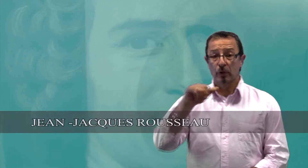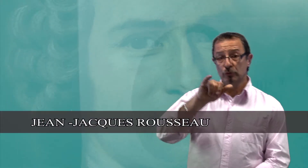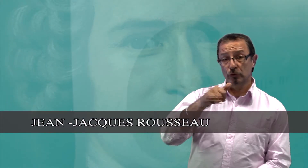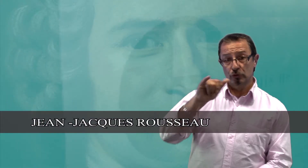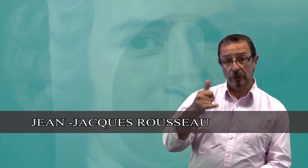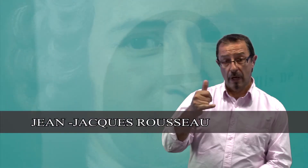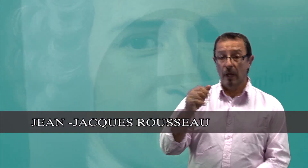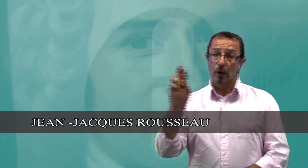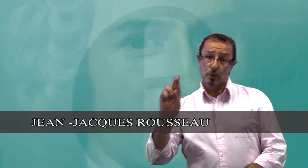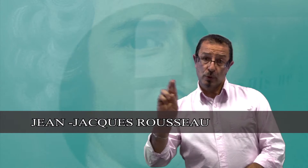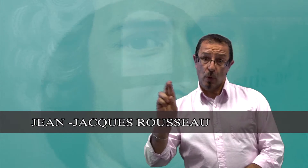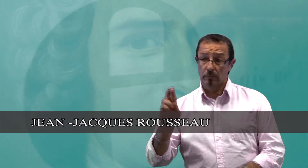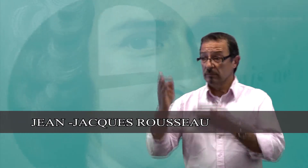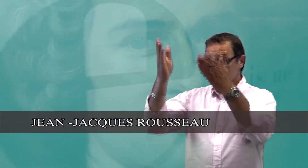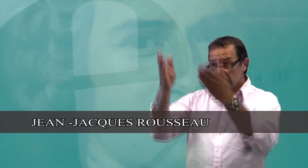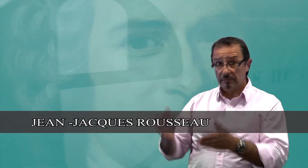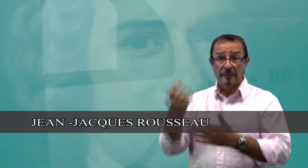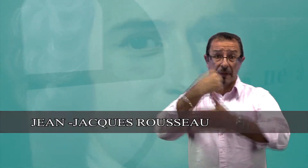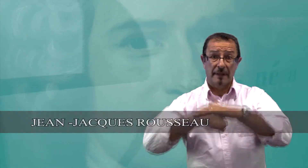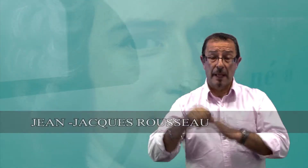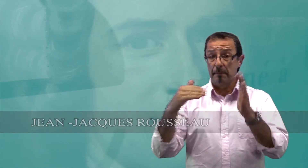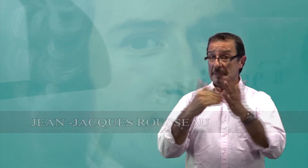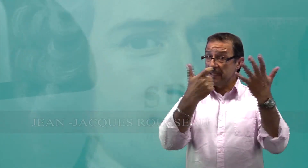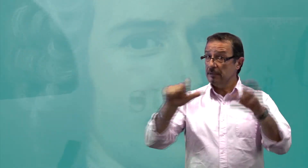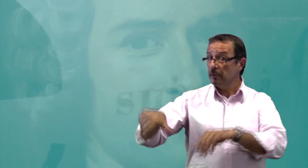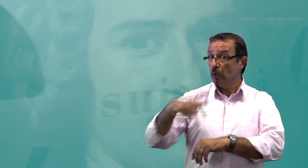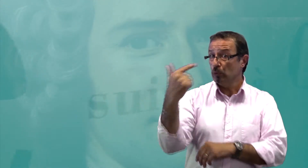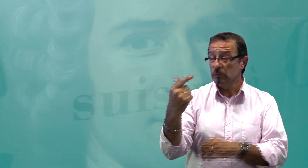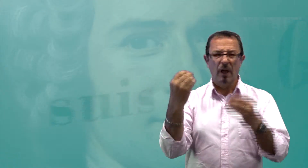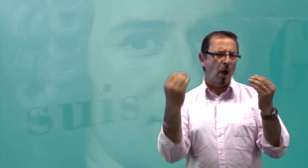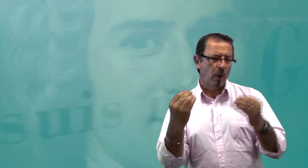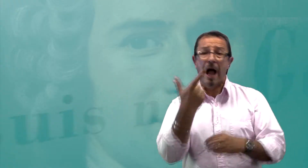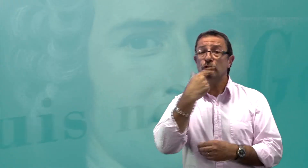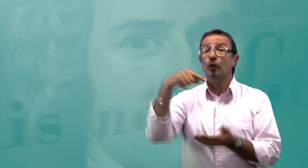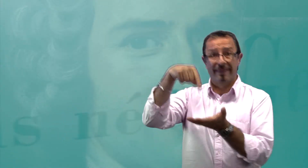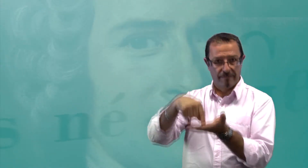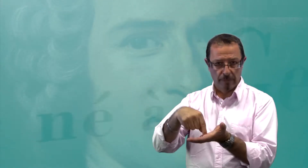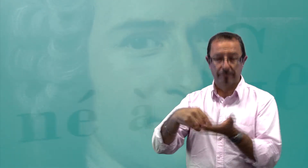Jean-Jacques Rousseau est né en 1712 à Genève.